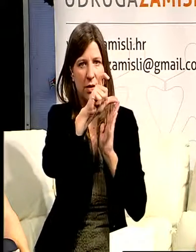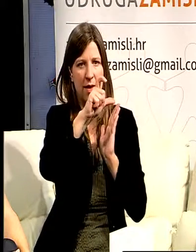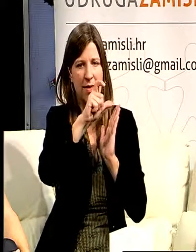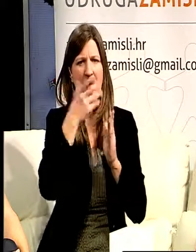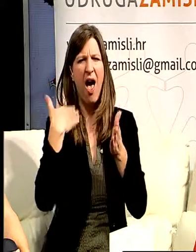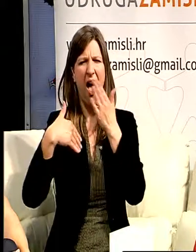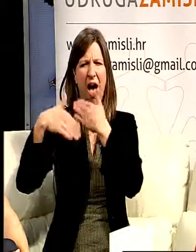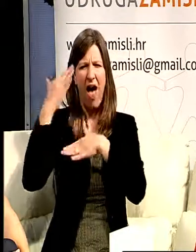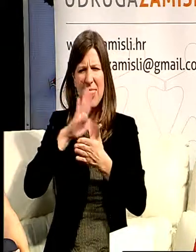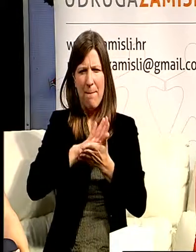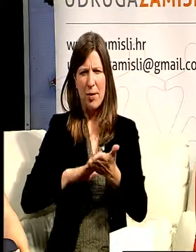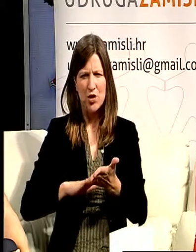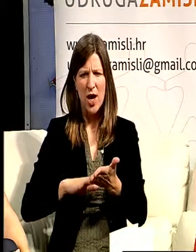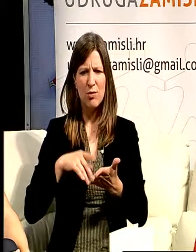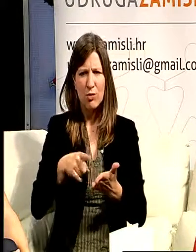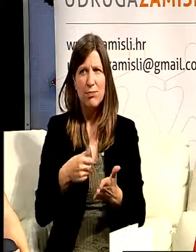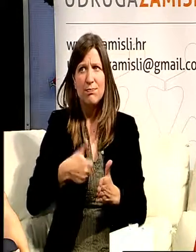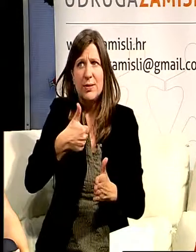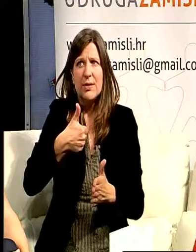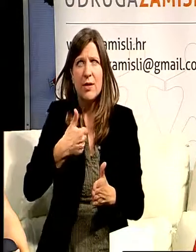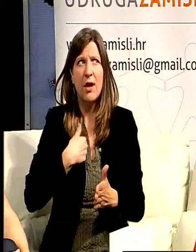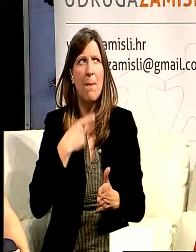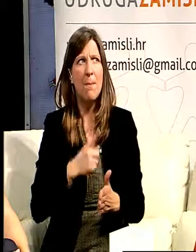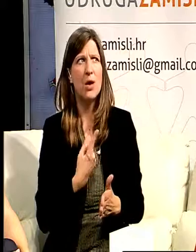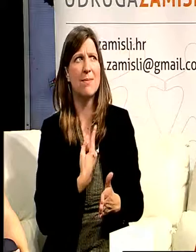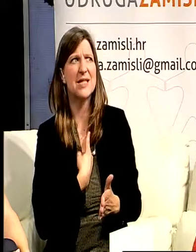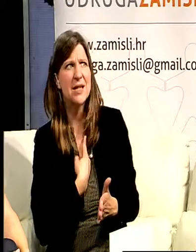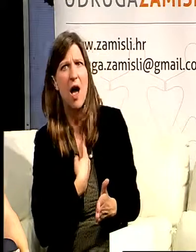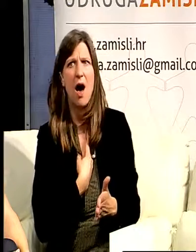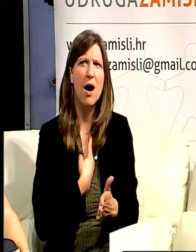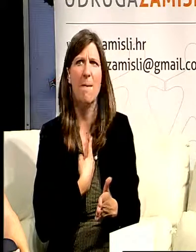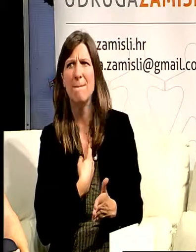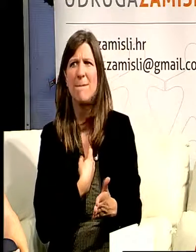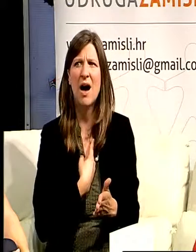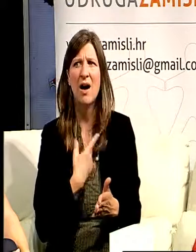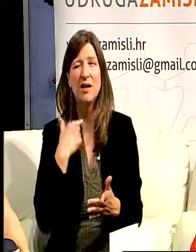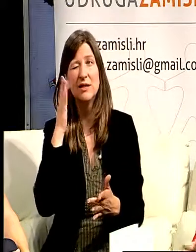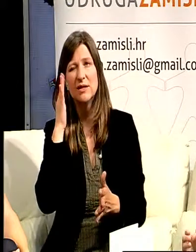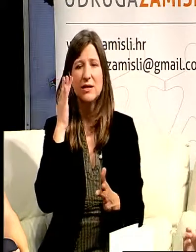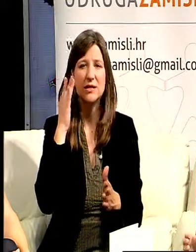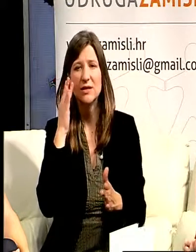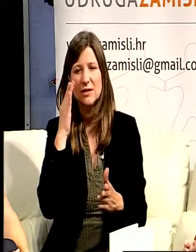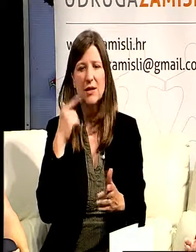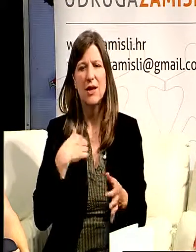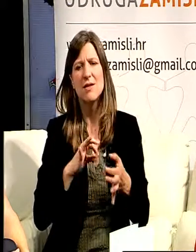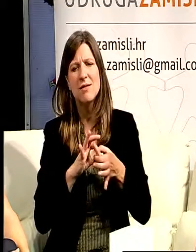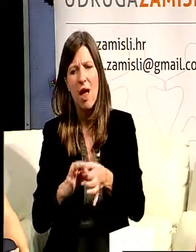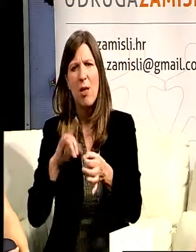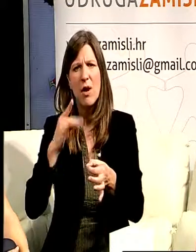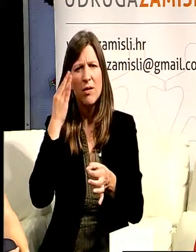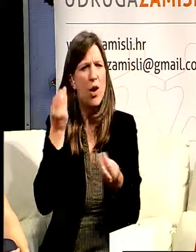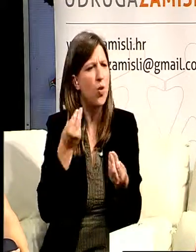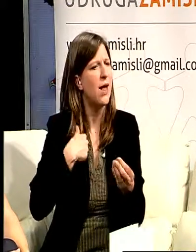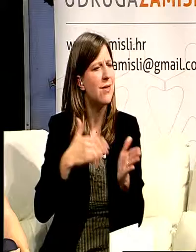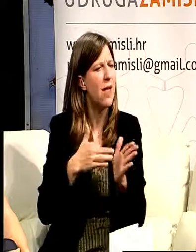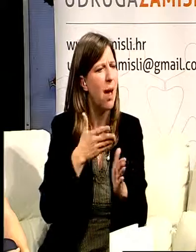promjena. Na jednom sam svogdje išla, niko nije išao sa mnom i trebala sam zapravo razmišljati kod